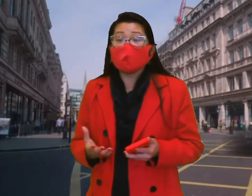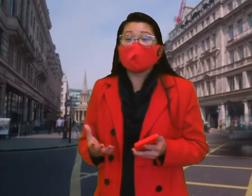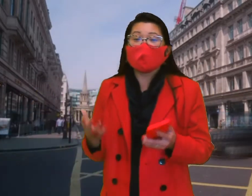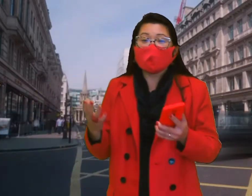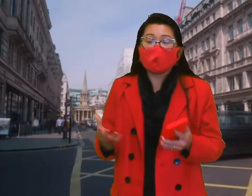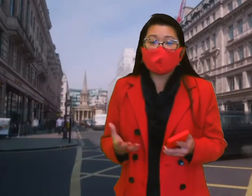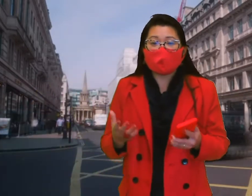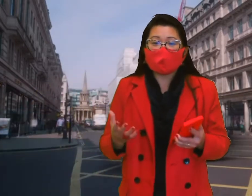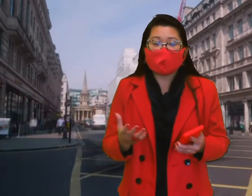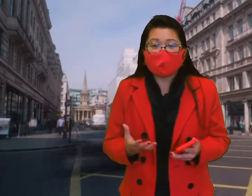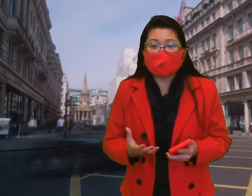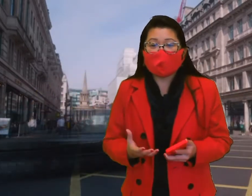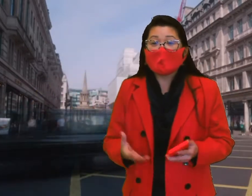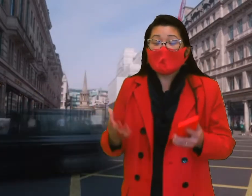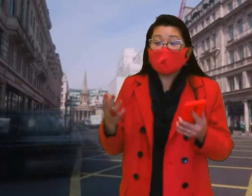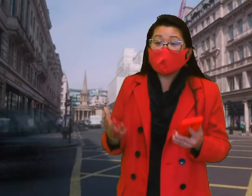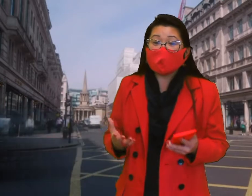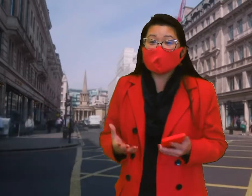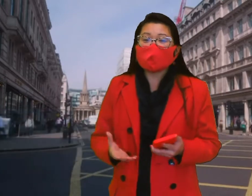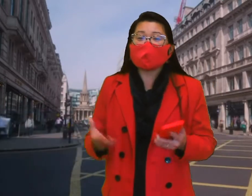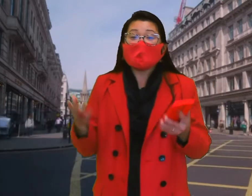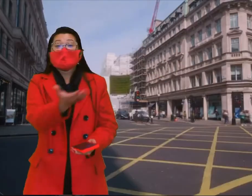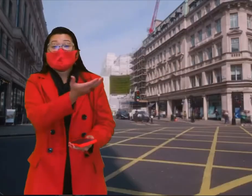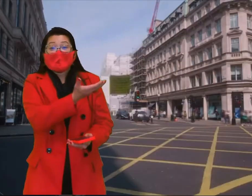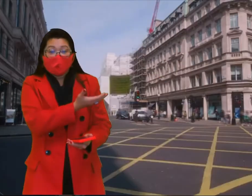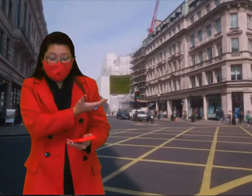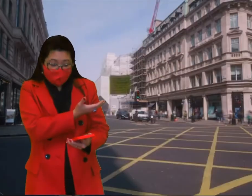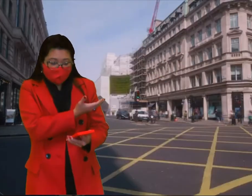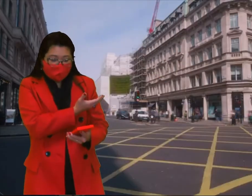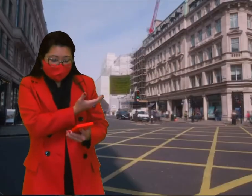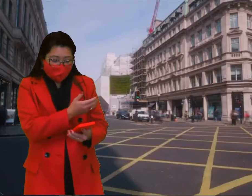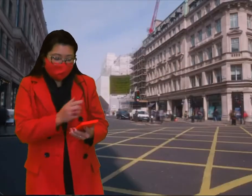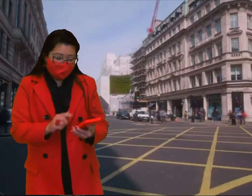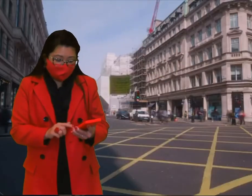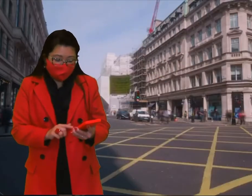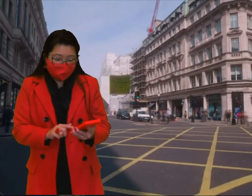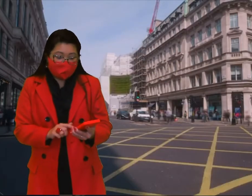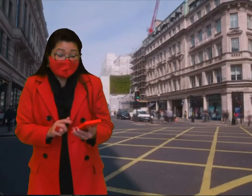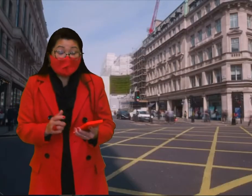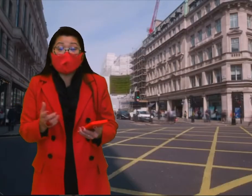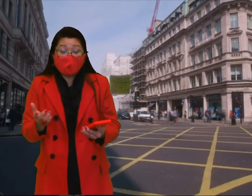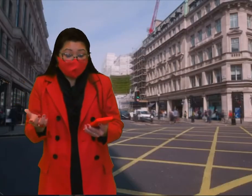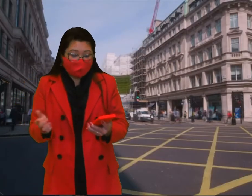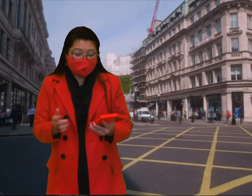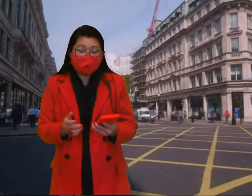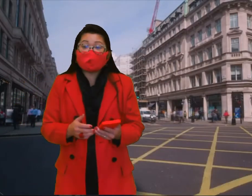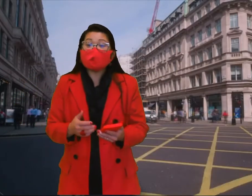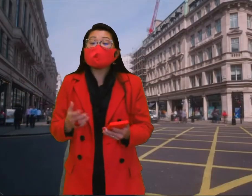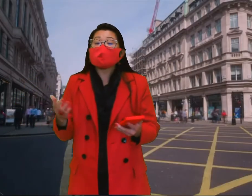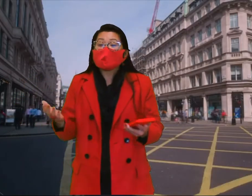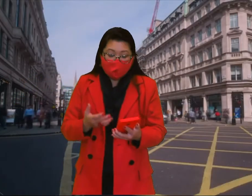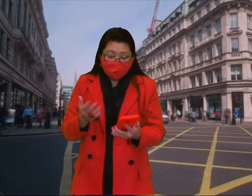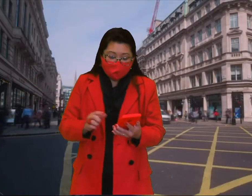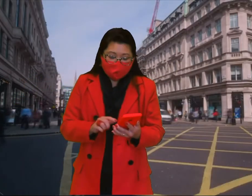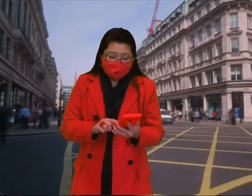a língua de sinais americana. Eu vou mostrar para vocês como que a gente pode